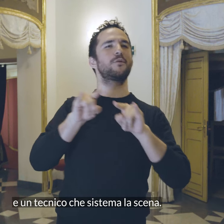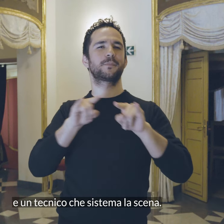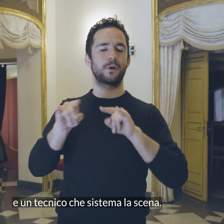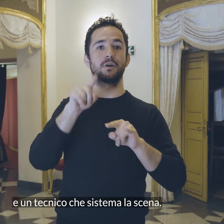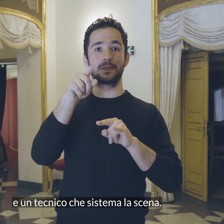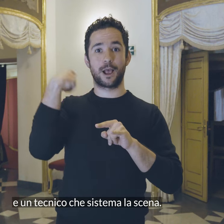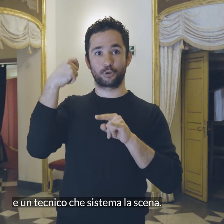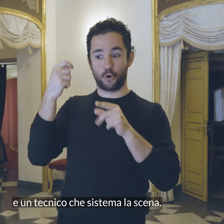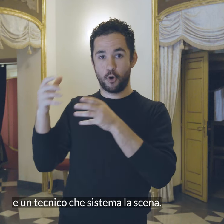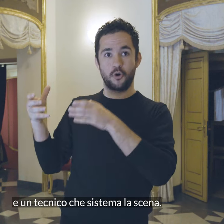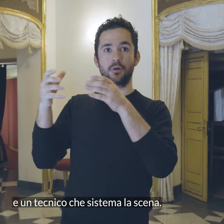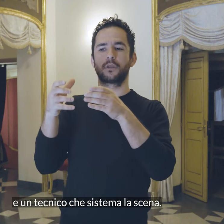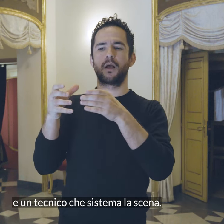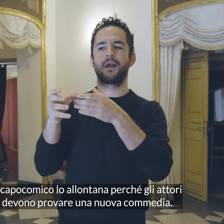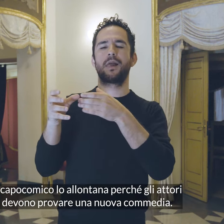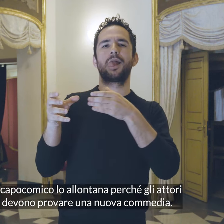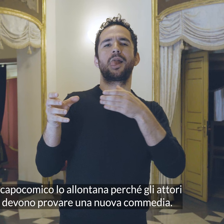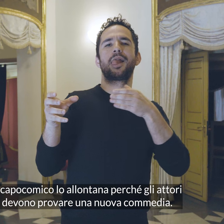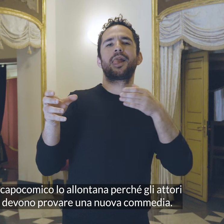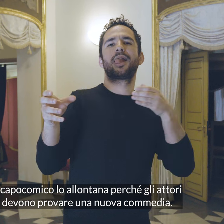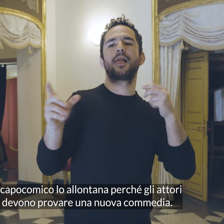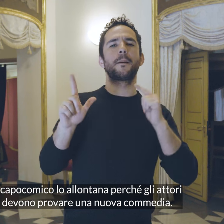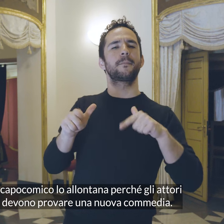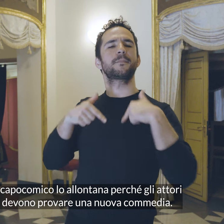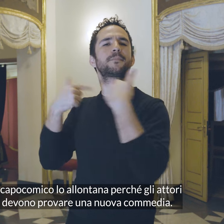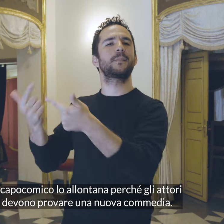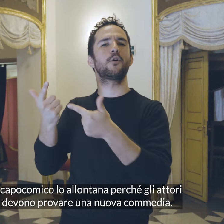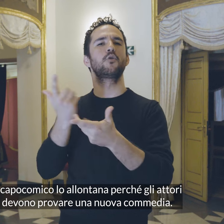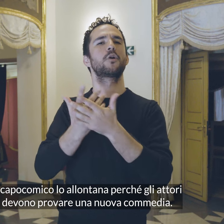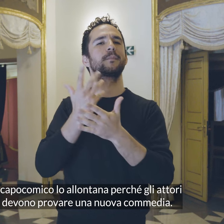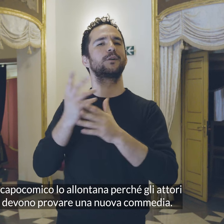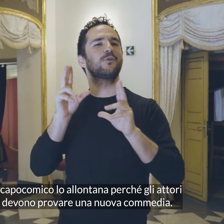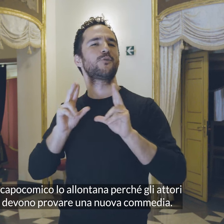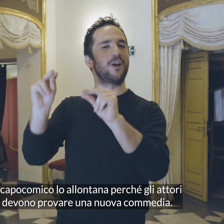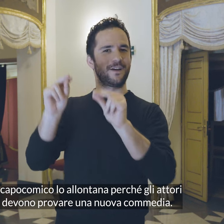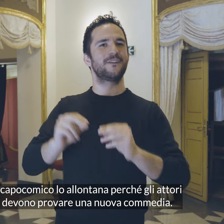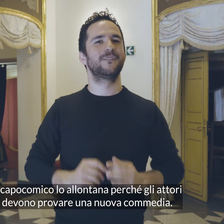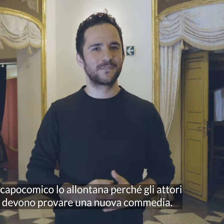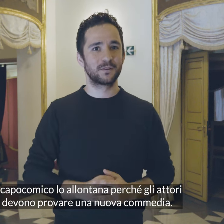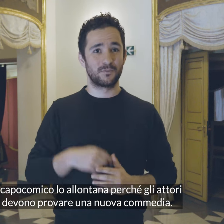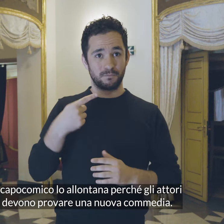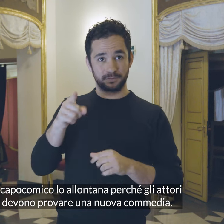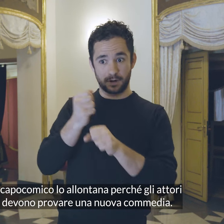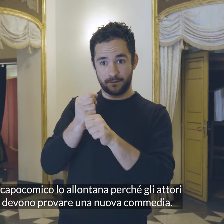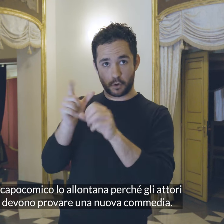tecnico che sistema la scena Il capoconico lo allontana perché gli attori devono provare una nuova commedia